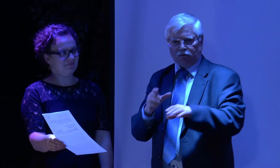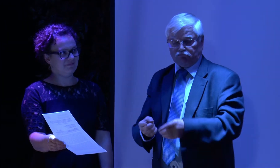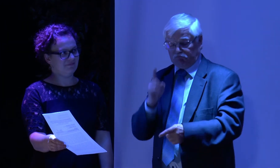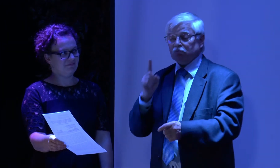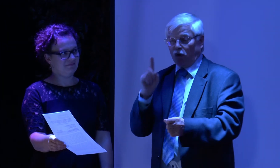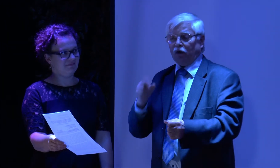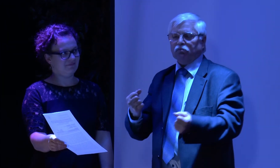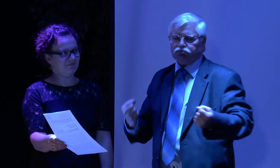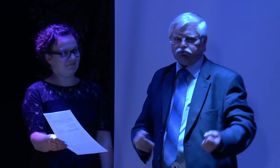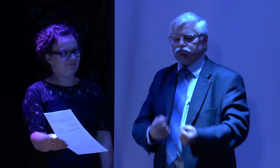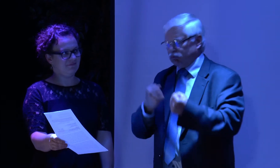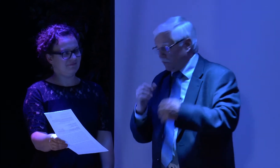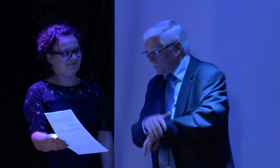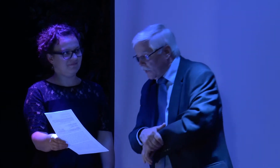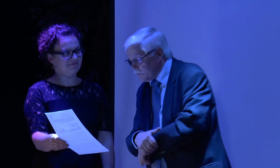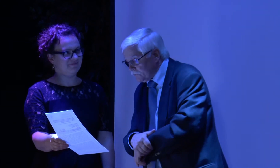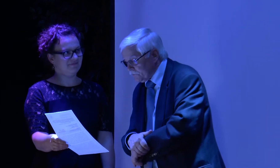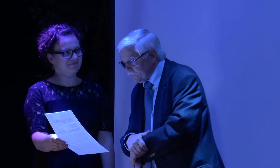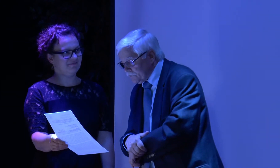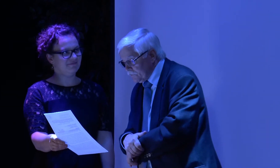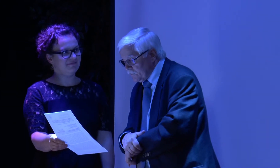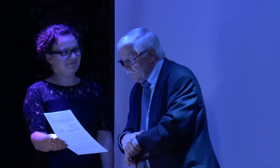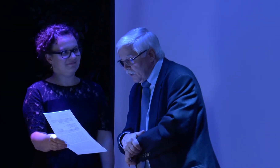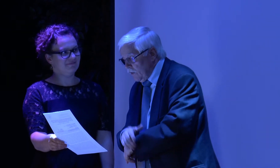Und sie hat viel Erfolg gehabt für die Gehördungsbewegung.